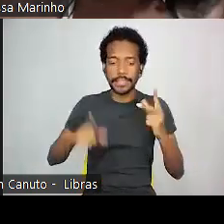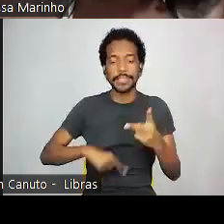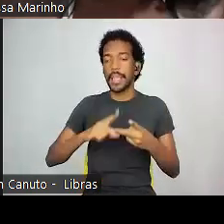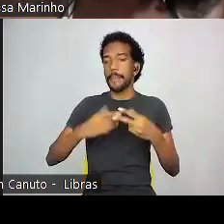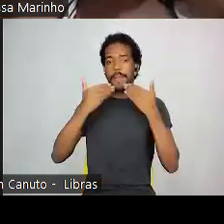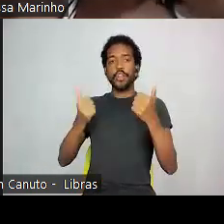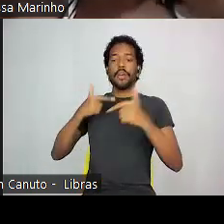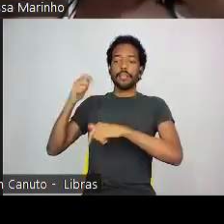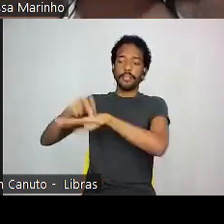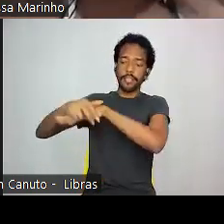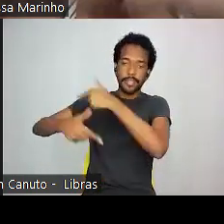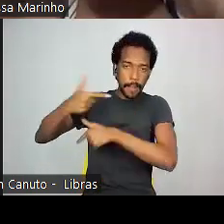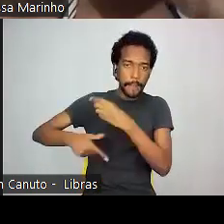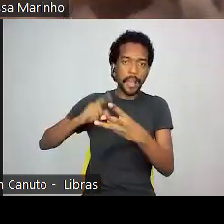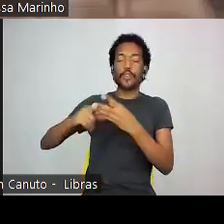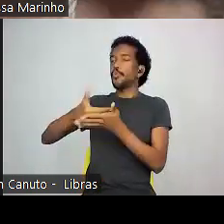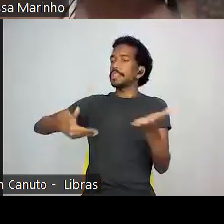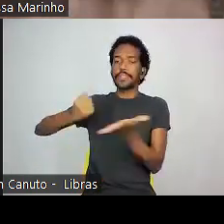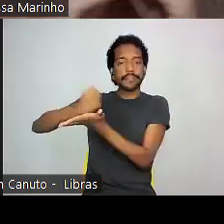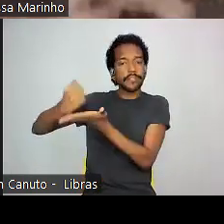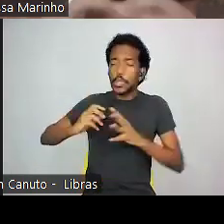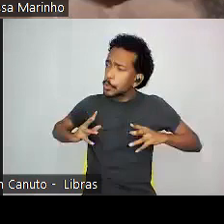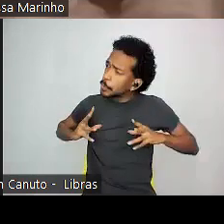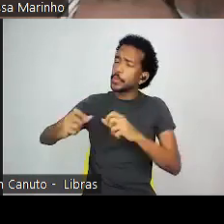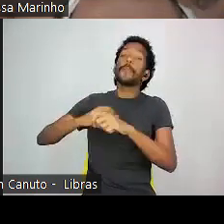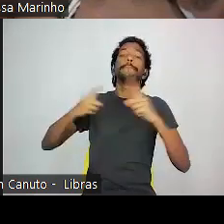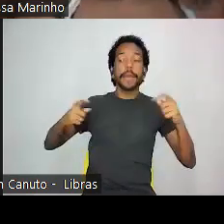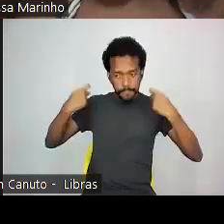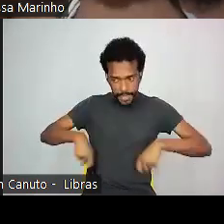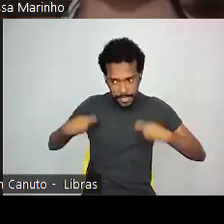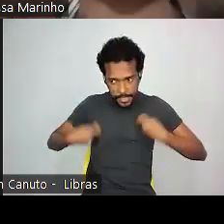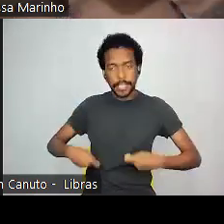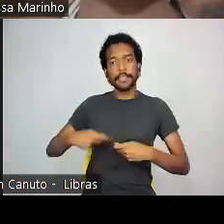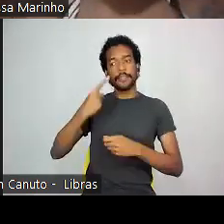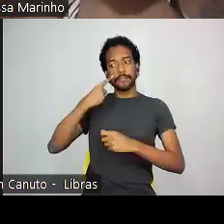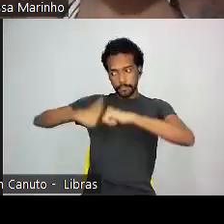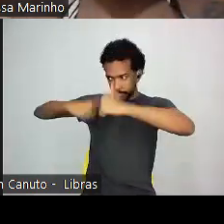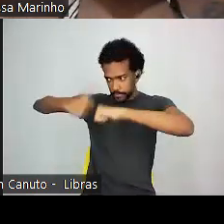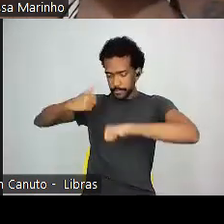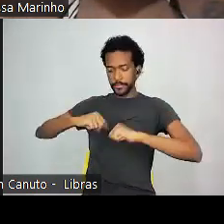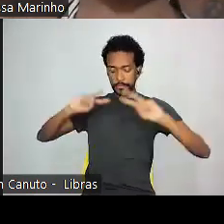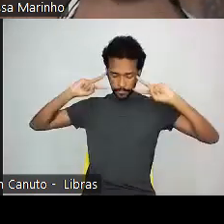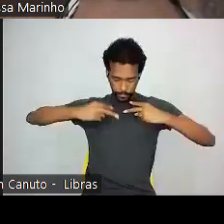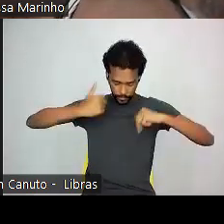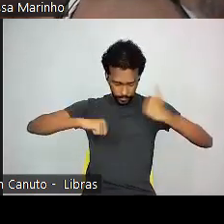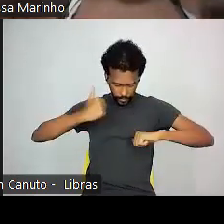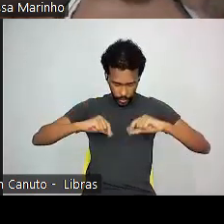entregabilidade, pode melhorar na contratação, pode melhorar em muitas coisas, mas é preciso que se faça uma autoanálise genuína